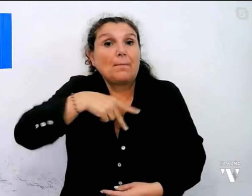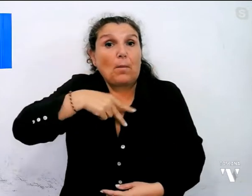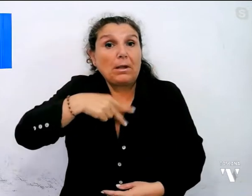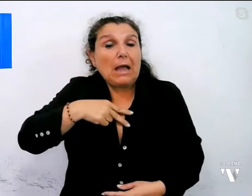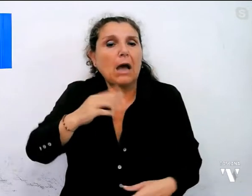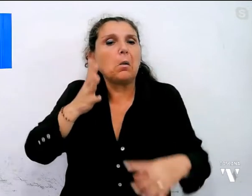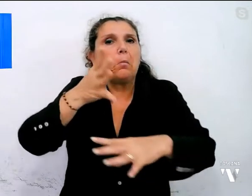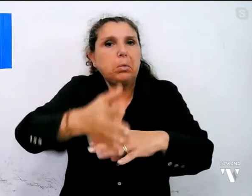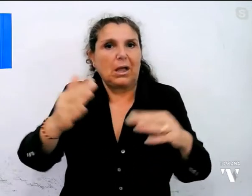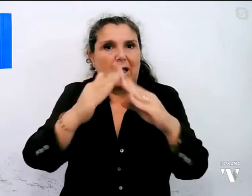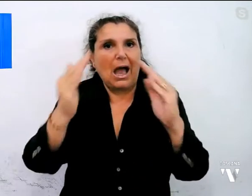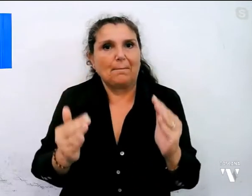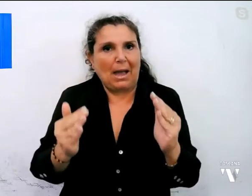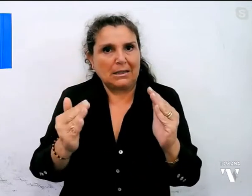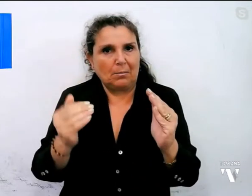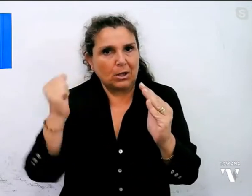introdotti nella casa.